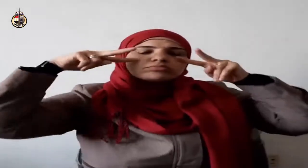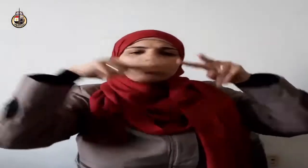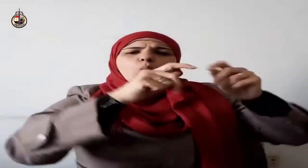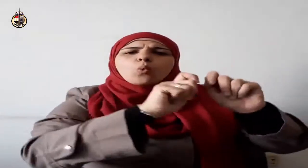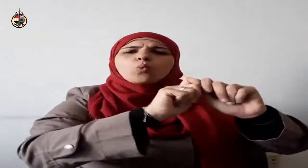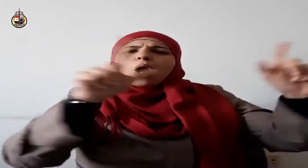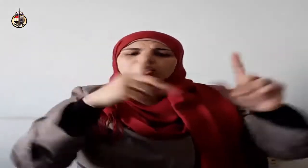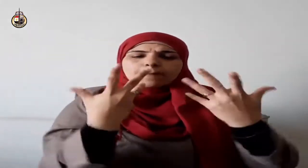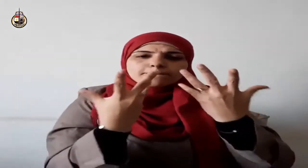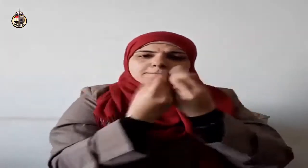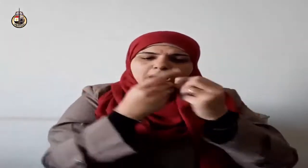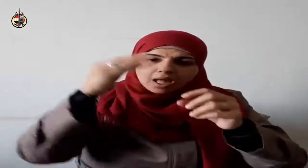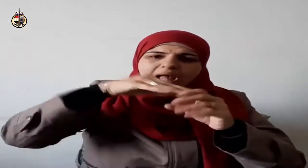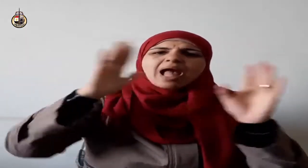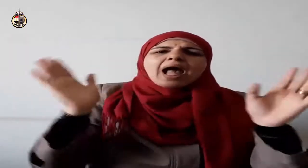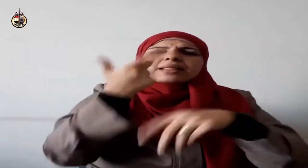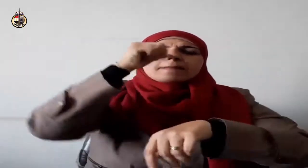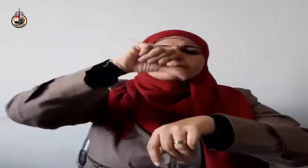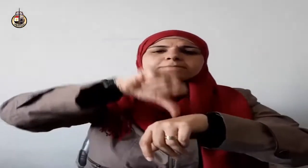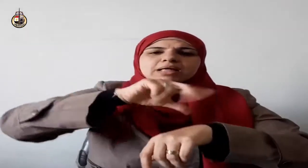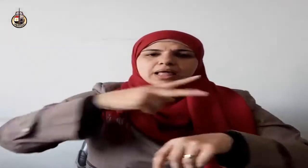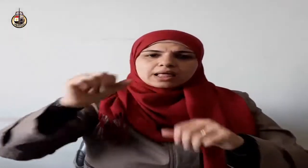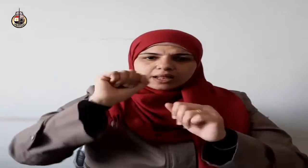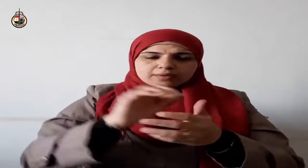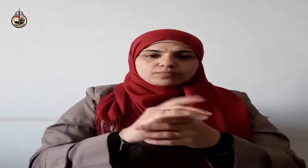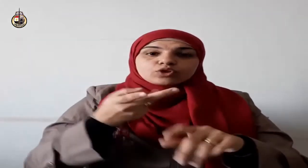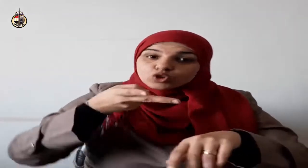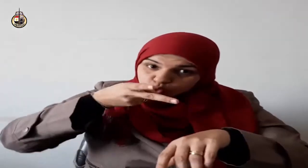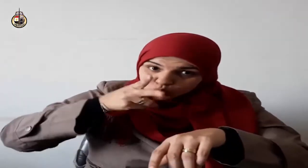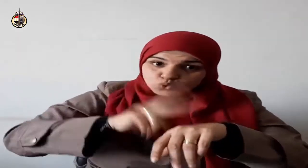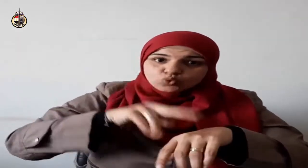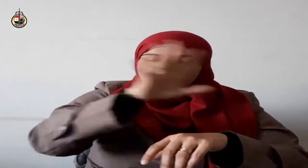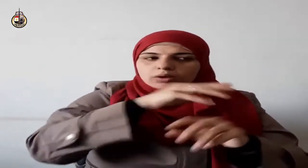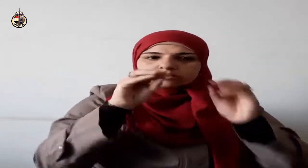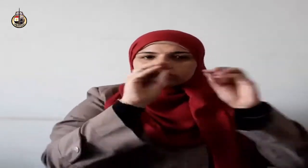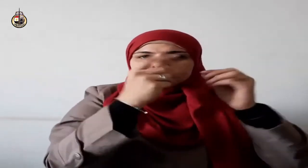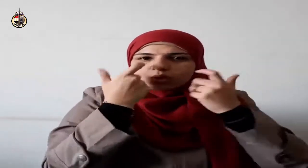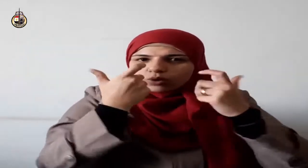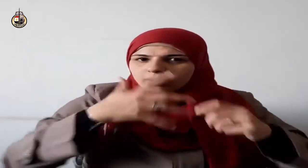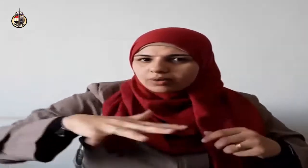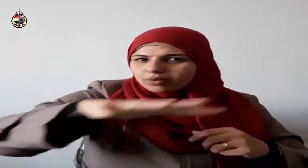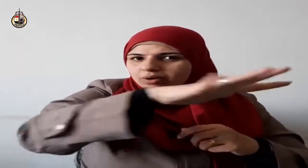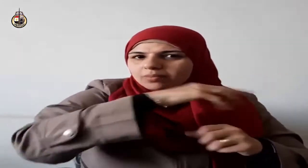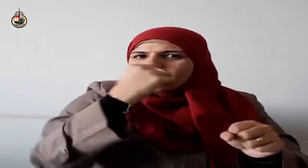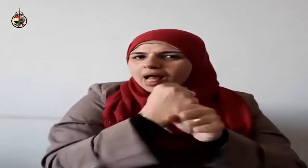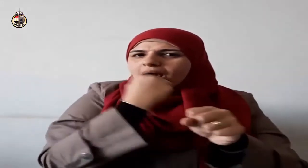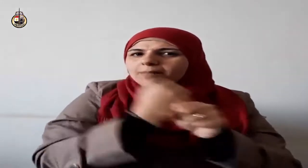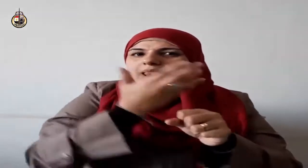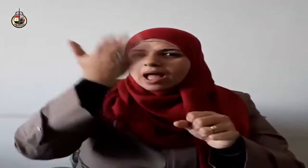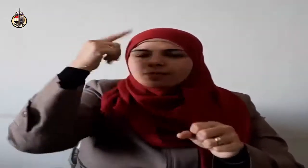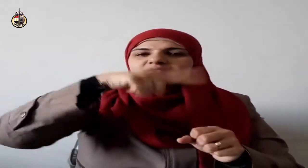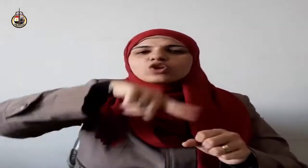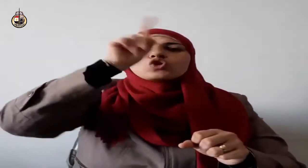ولا رطب ولا يابس إلا في كتاب مبين ويقول سبحانه